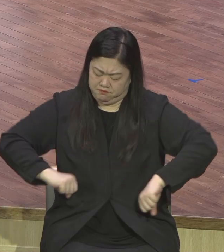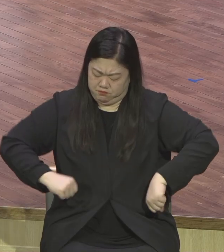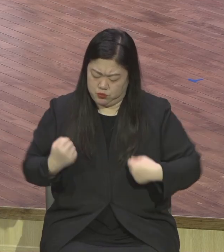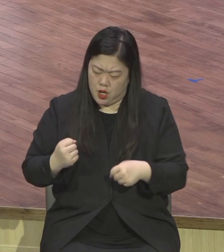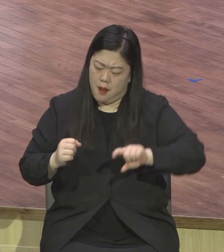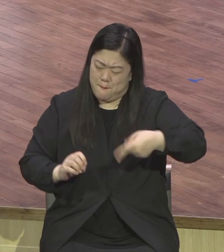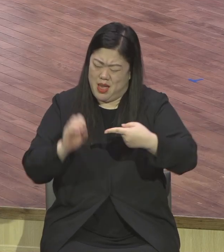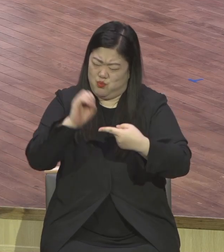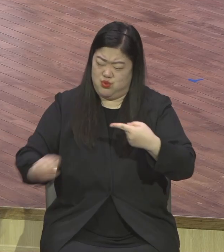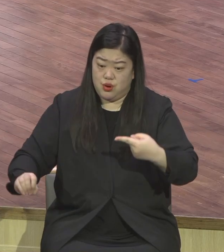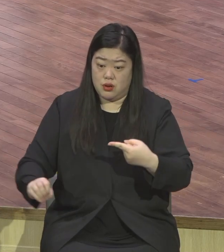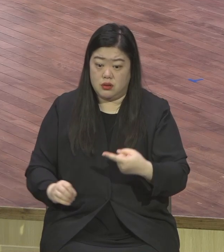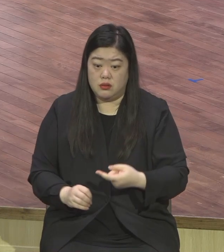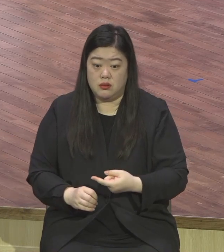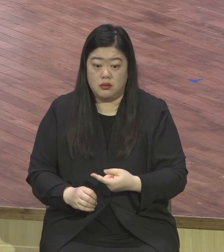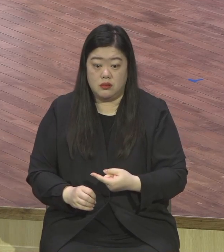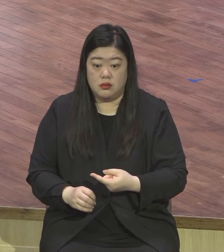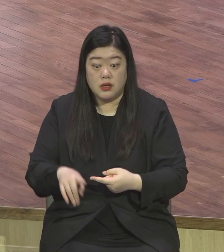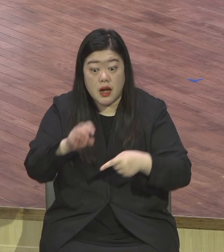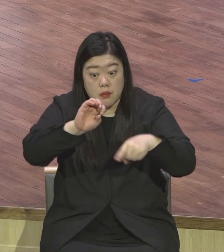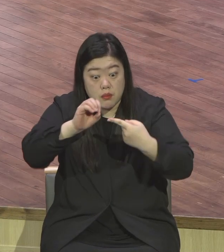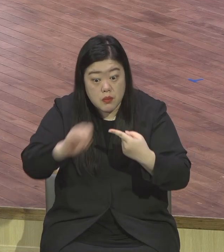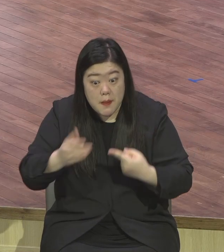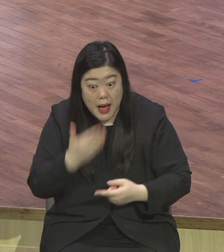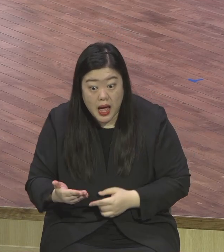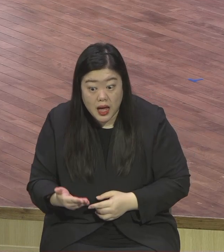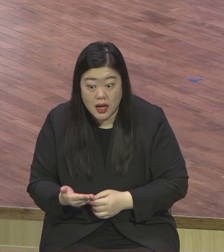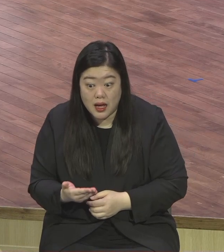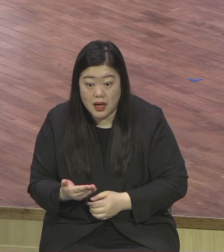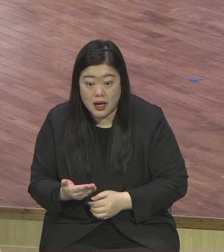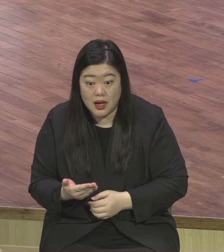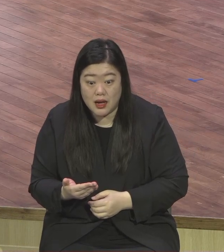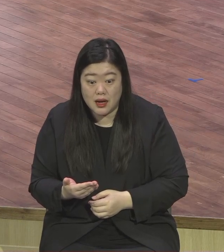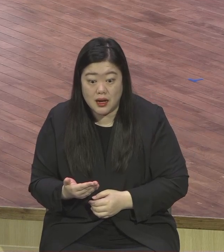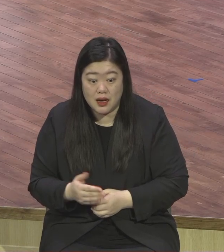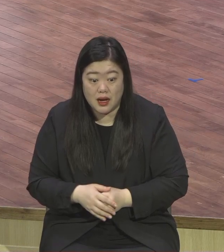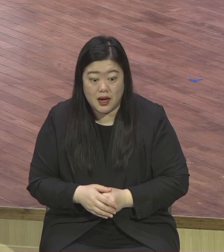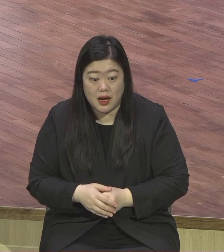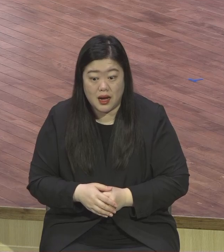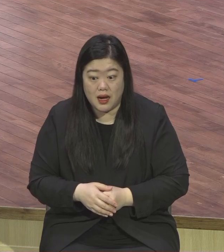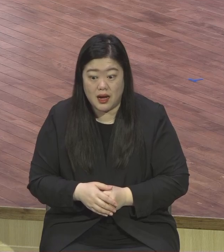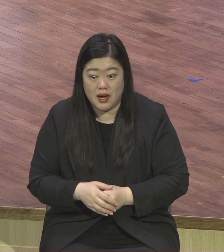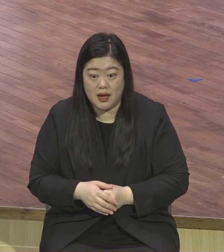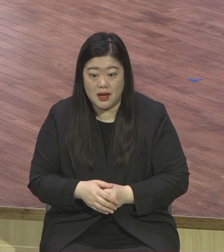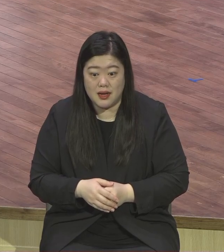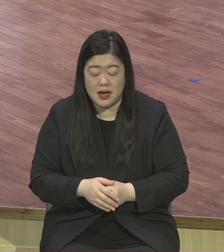때 이 친구 웃긴다 이거 율법을 지킬 수가 없어요. 다 지켰대요.